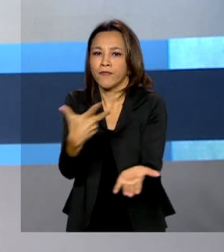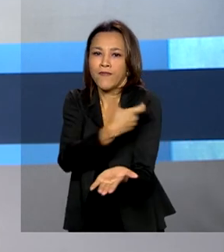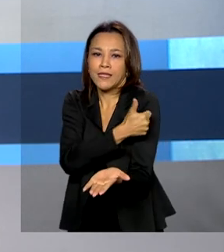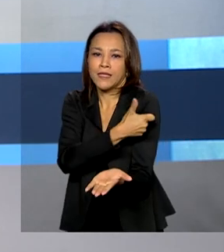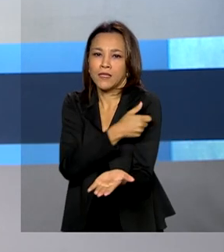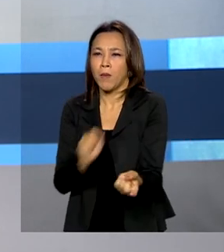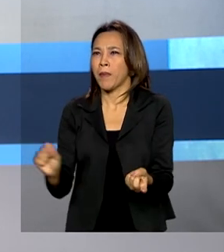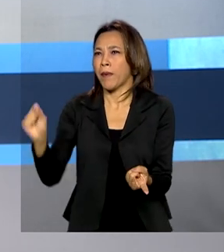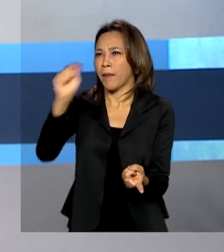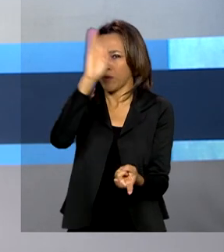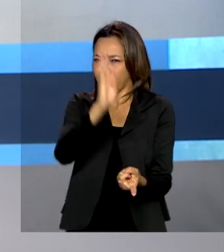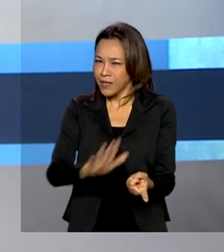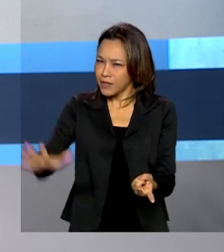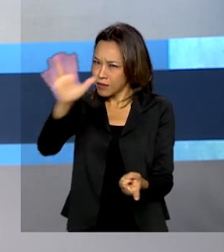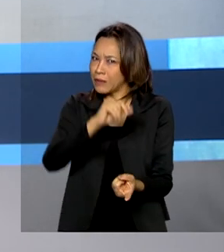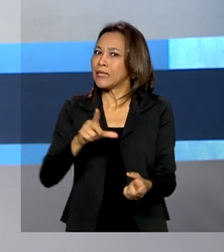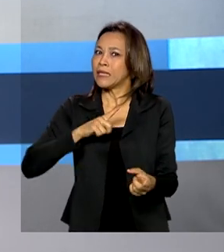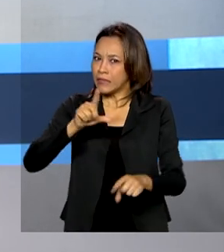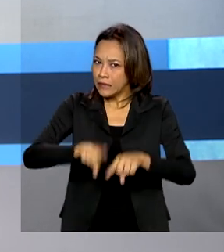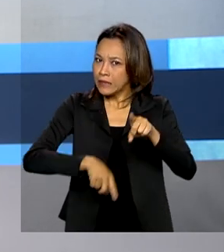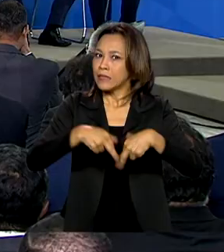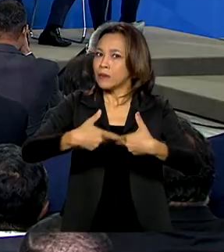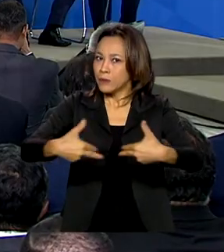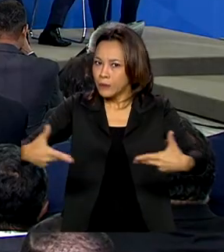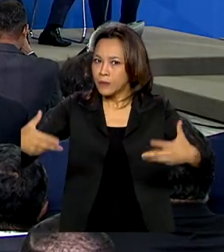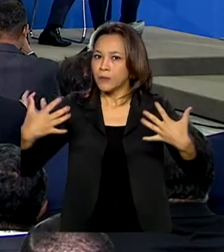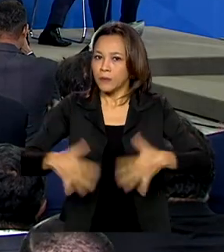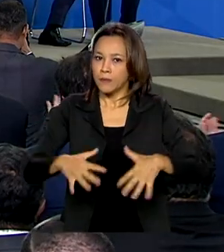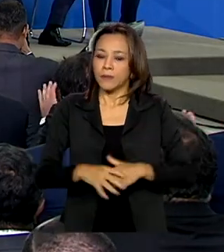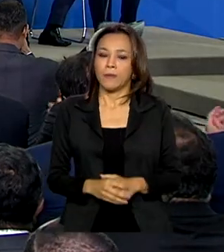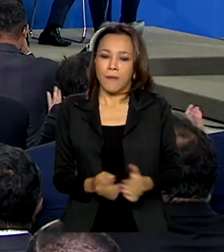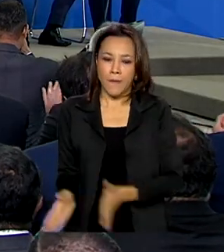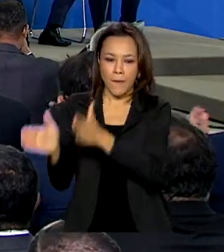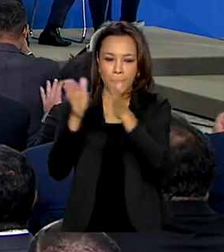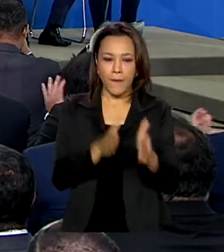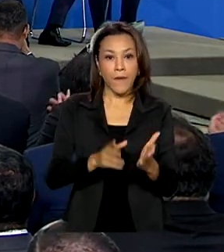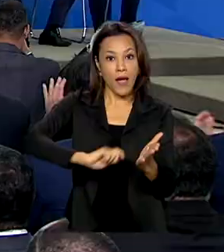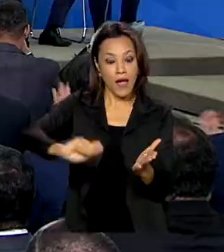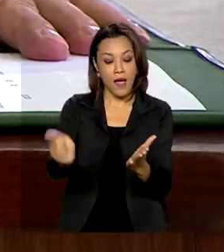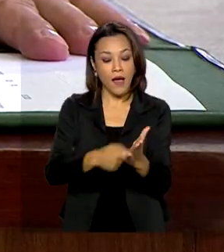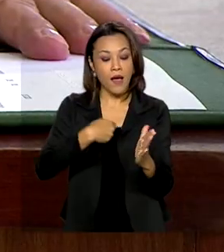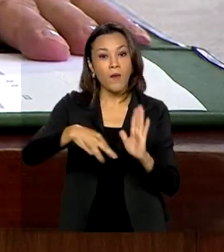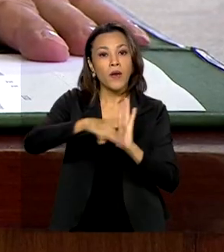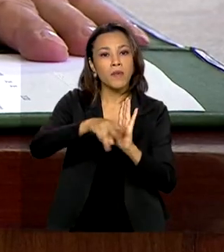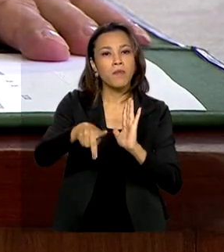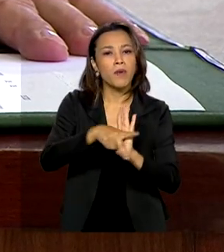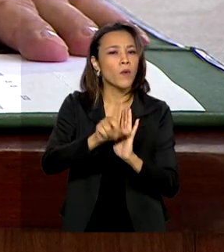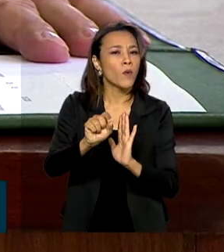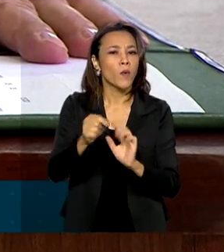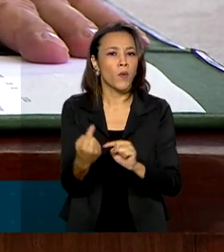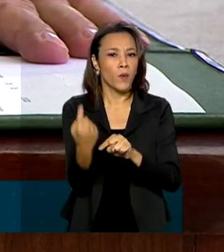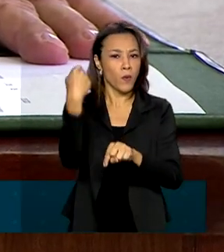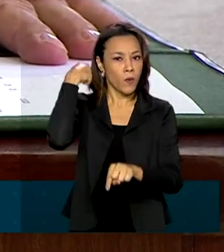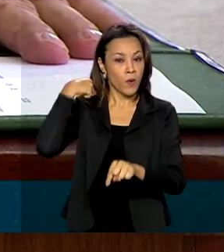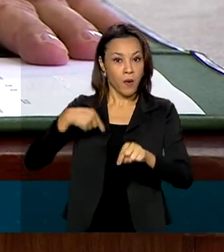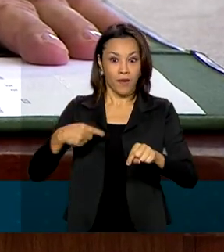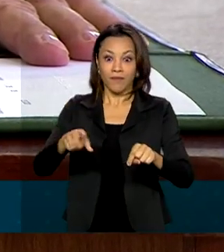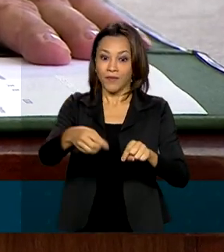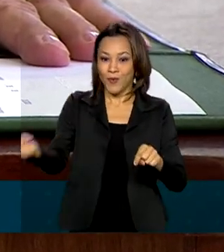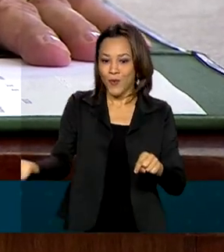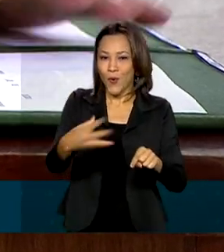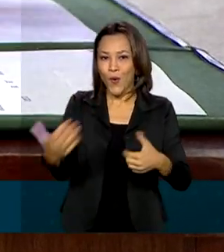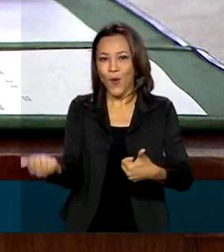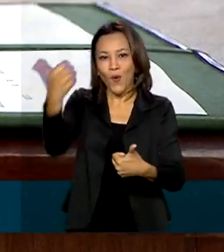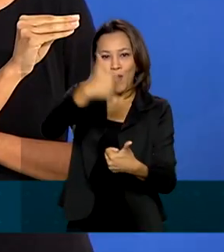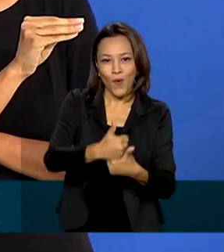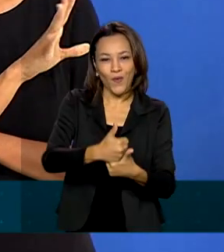que envolve logística e material. A assinatura da medida provisória aconteceu durante a cerimônia de posse do novo